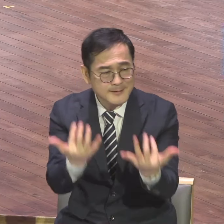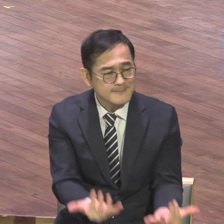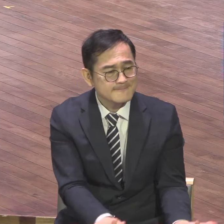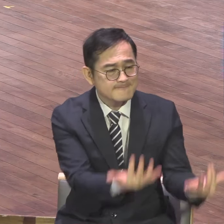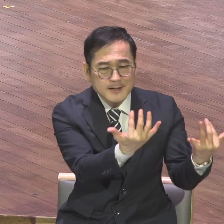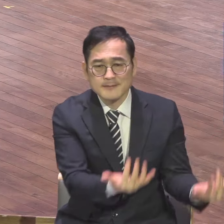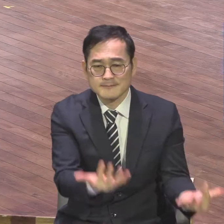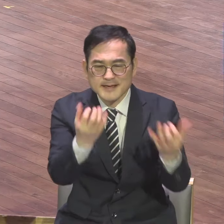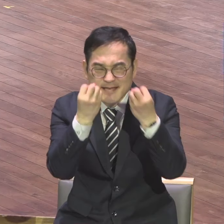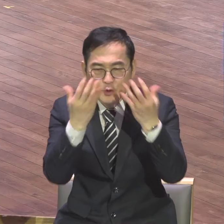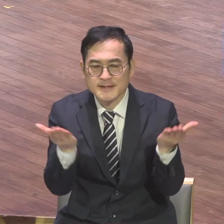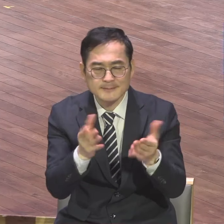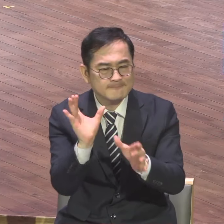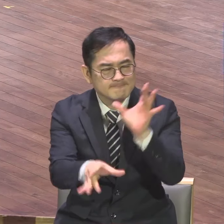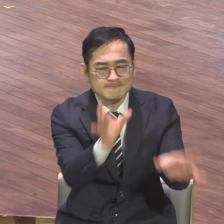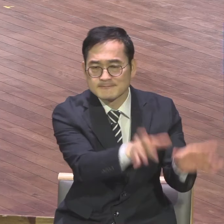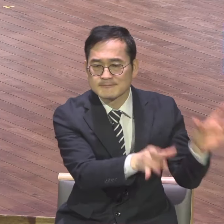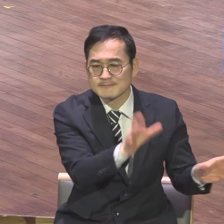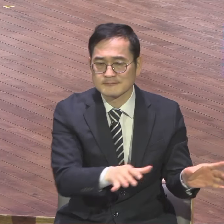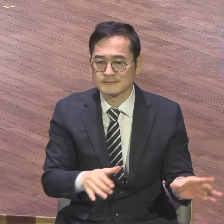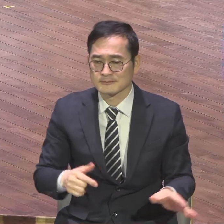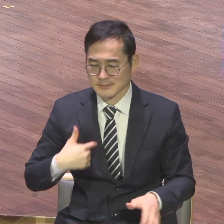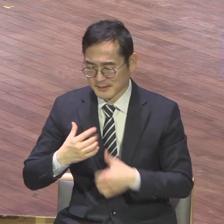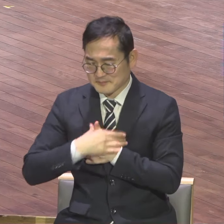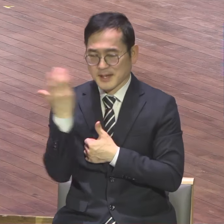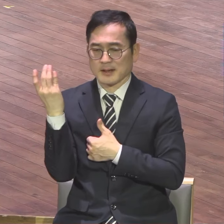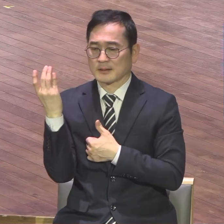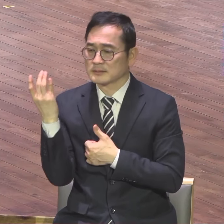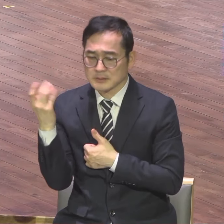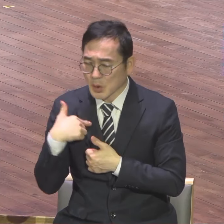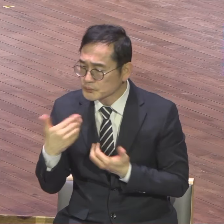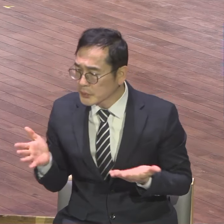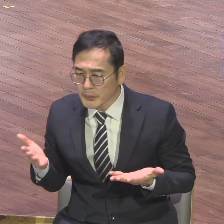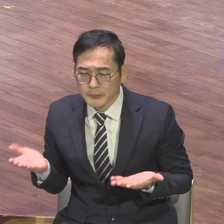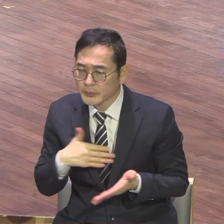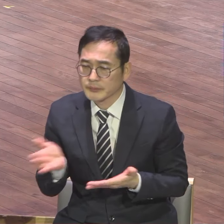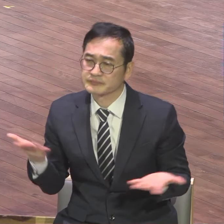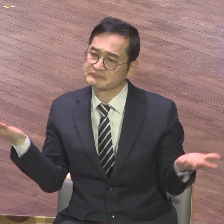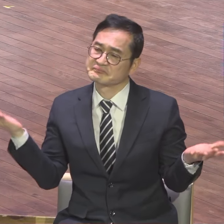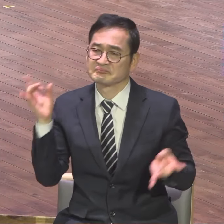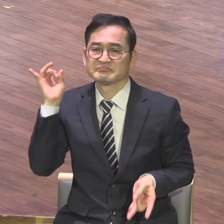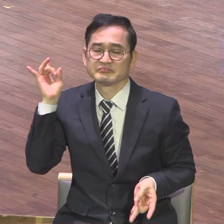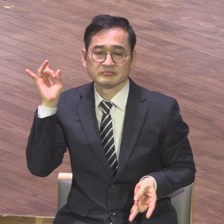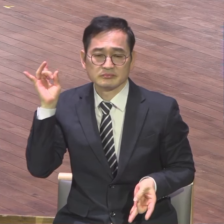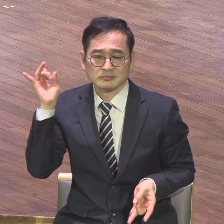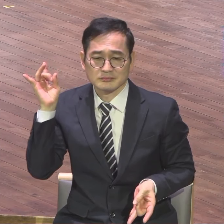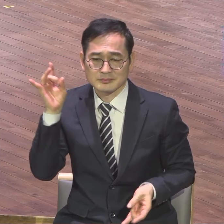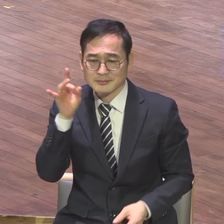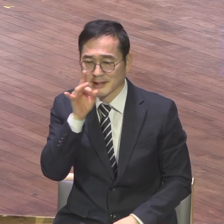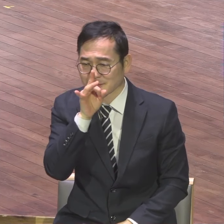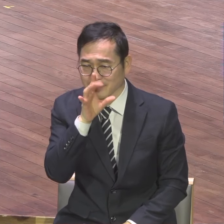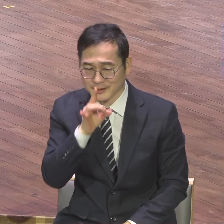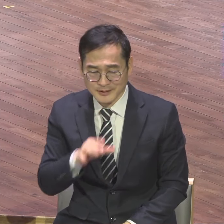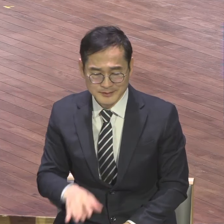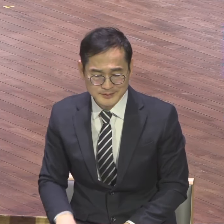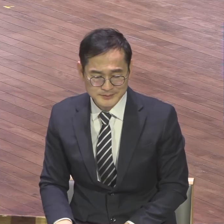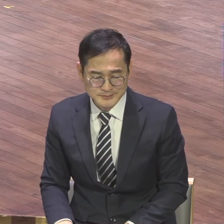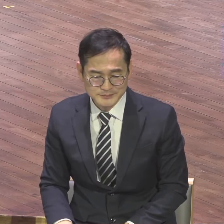가야 되는데 내게 직분이 뭐냐 직분 하나님 앞에서 주의 일을 하면 되는 거예요